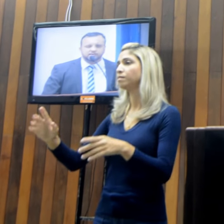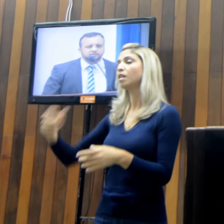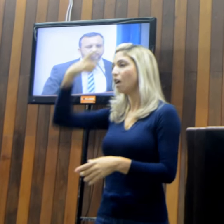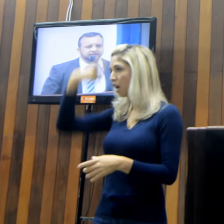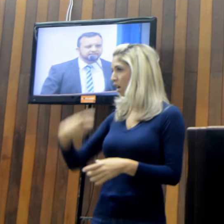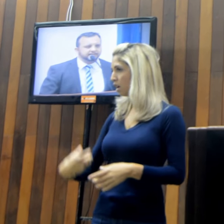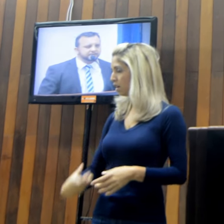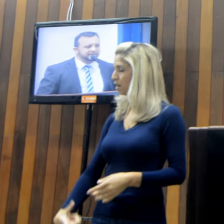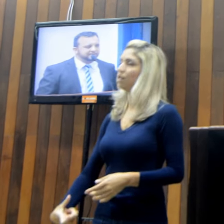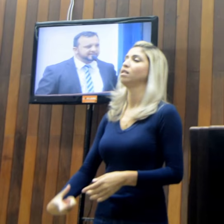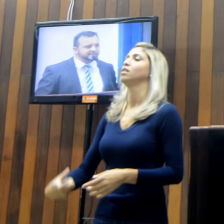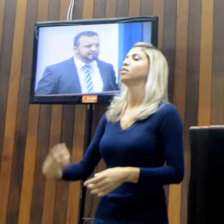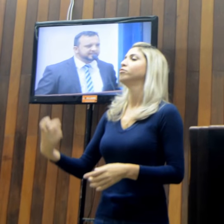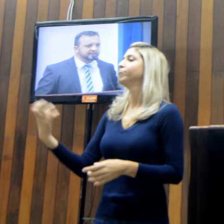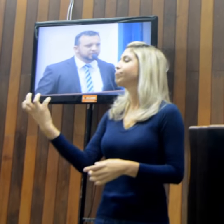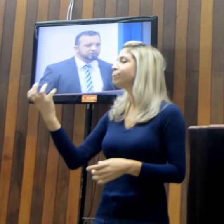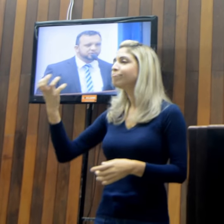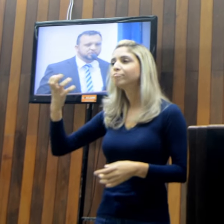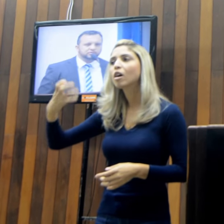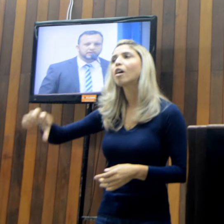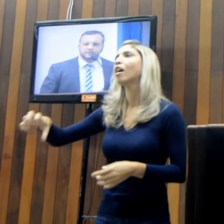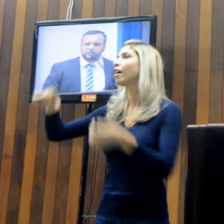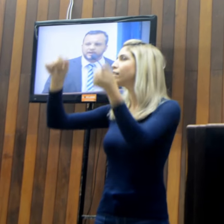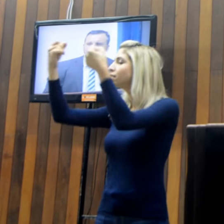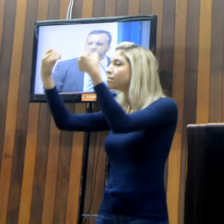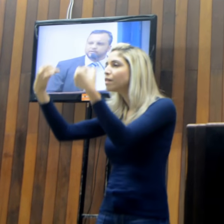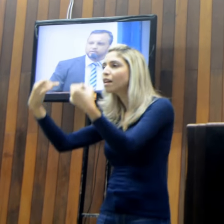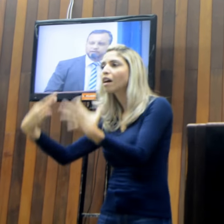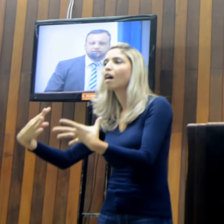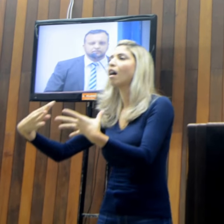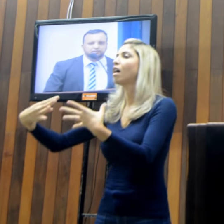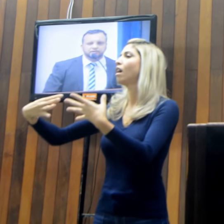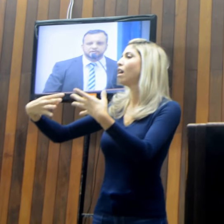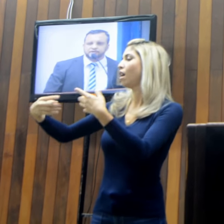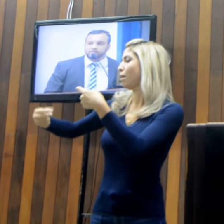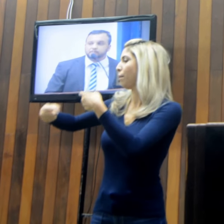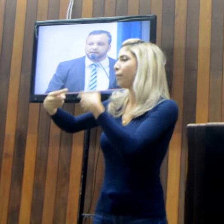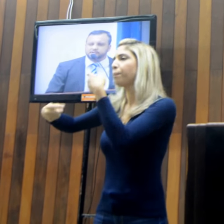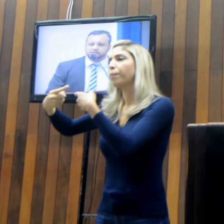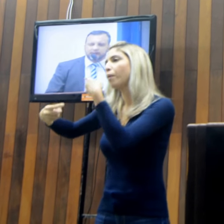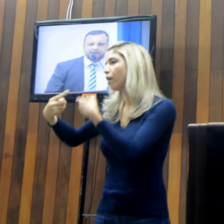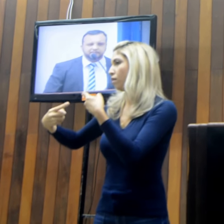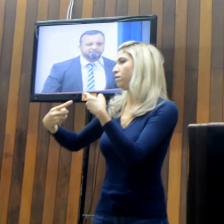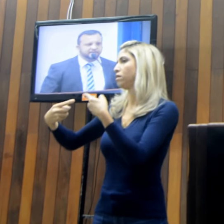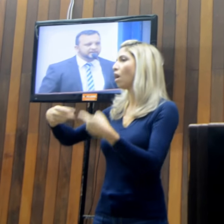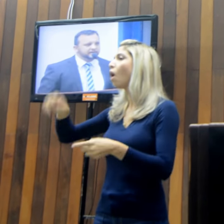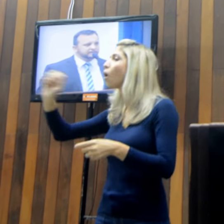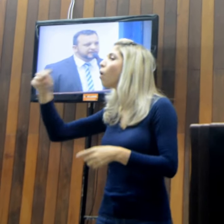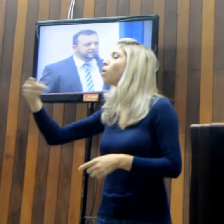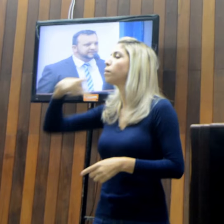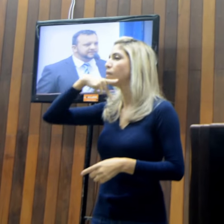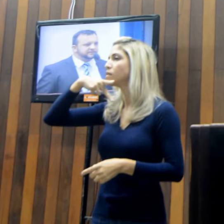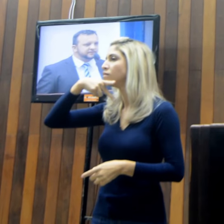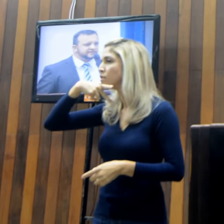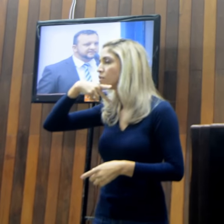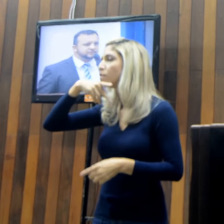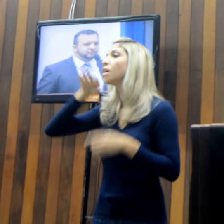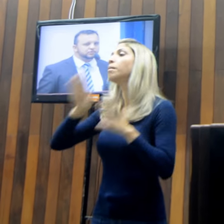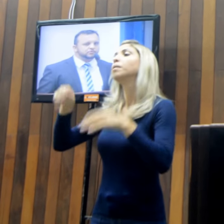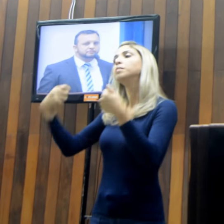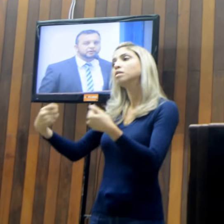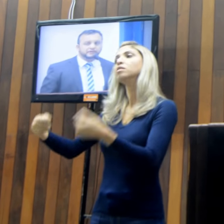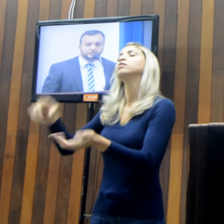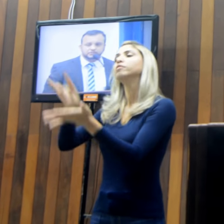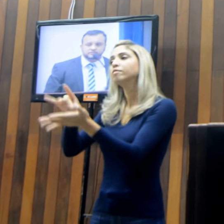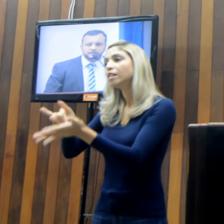estou aqui, senhor presidente, para fazer um discurso eleitoral, eleitoreiro, politiqueiro ou partidário, mas preciso fazer, sim, um